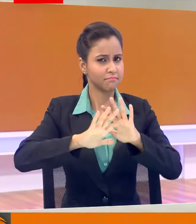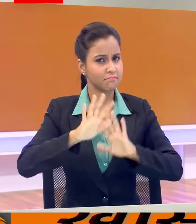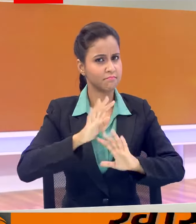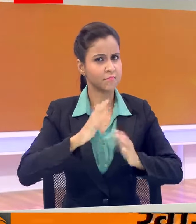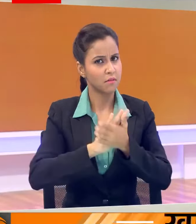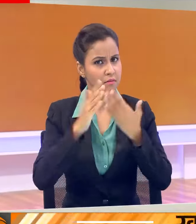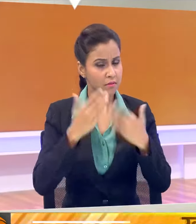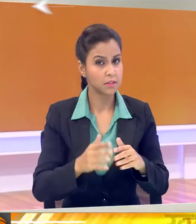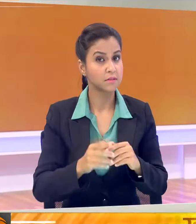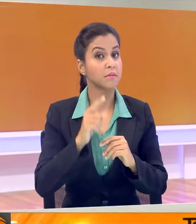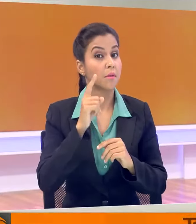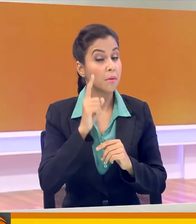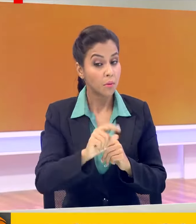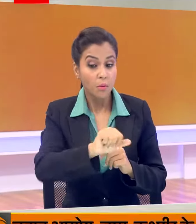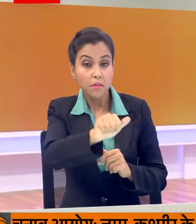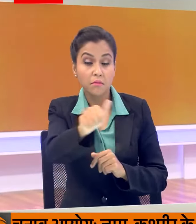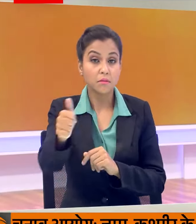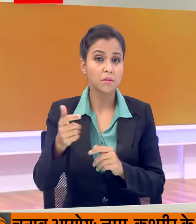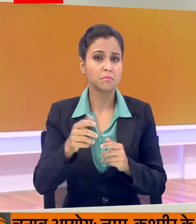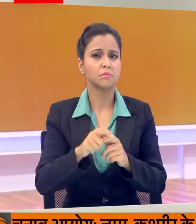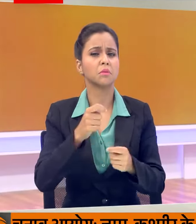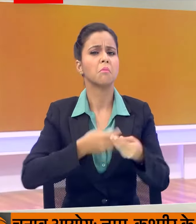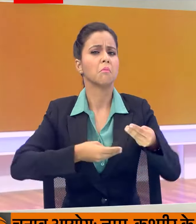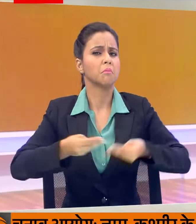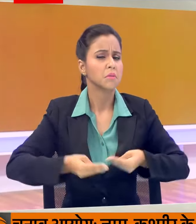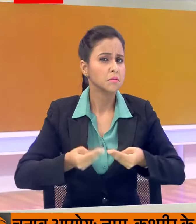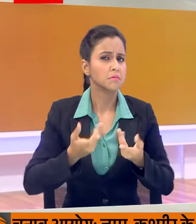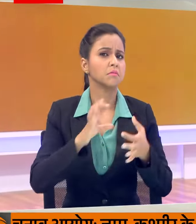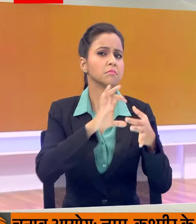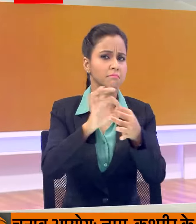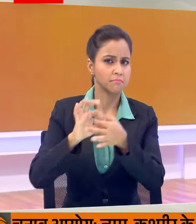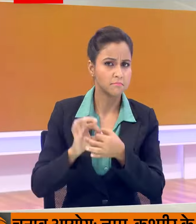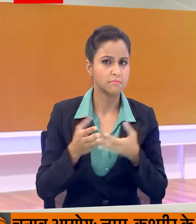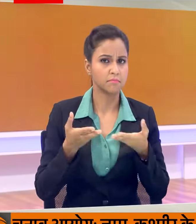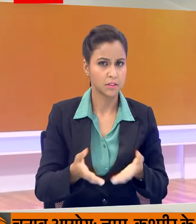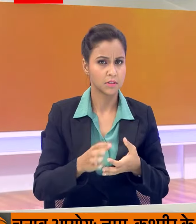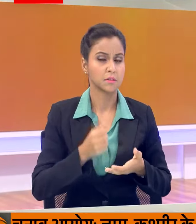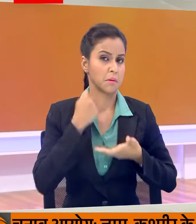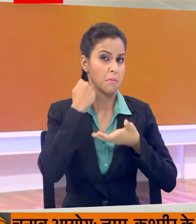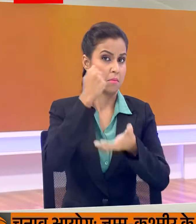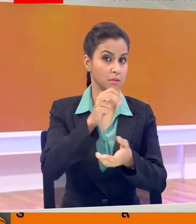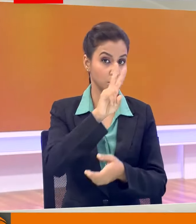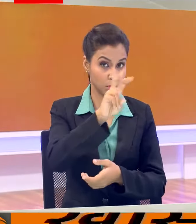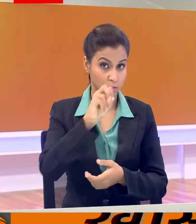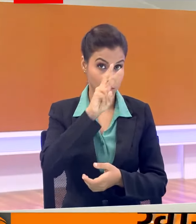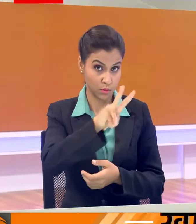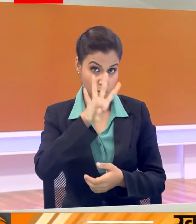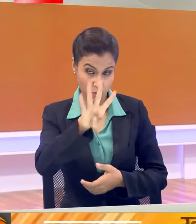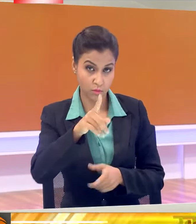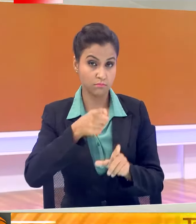और उसके अतिरिक और भी बिजनेस इस बजट सेशन दोज़ेश चोबिस के दोरन